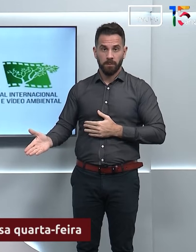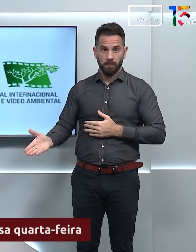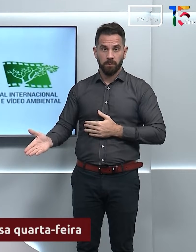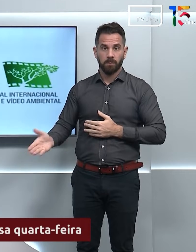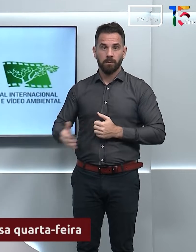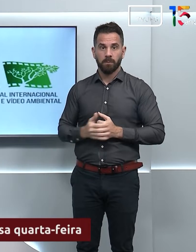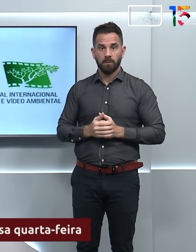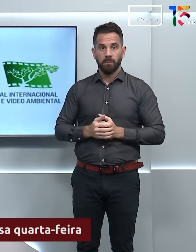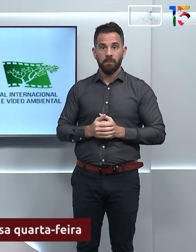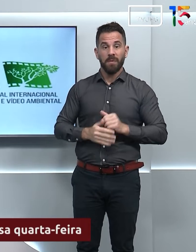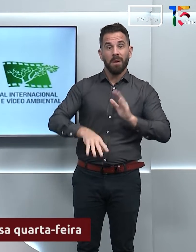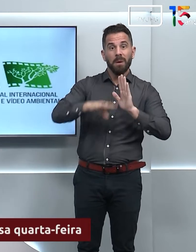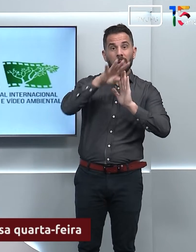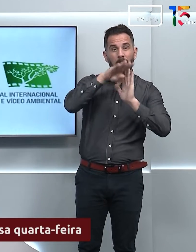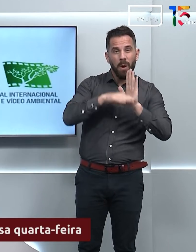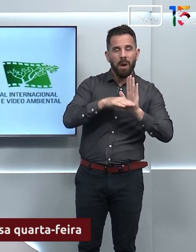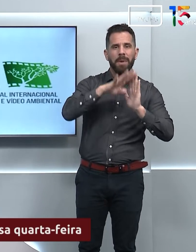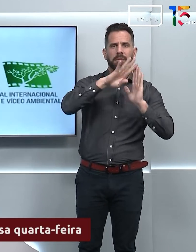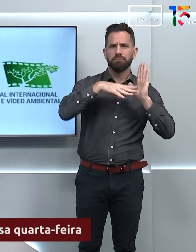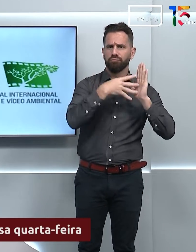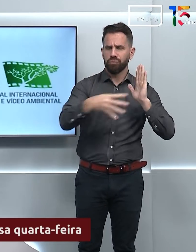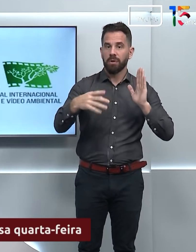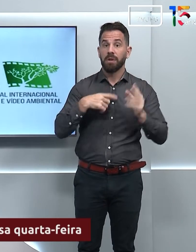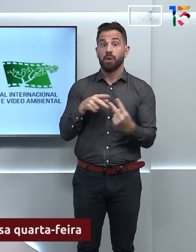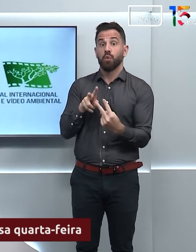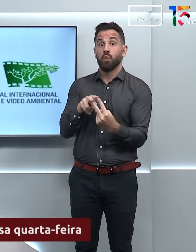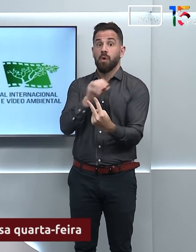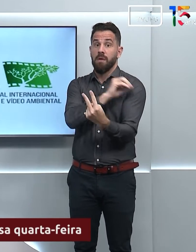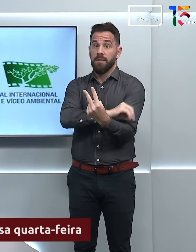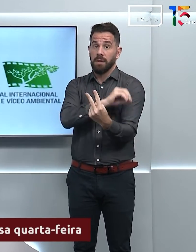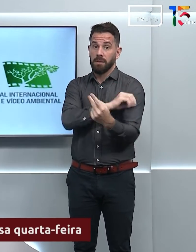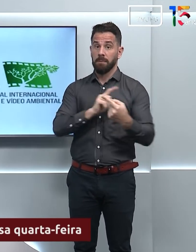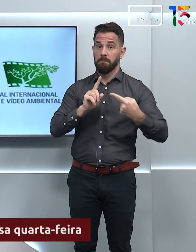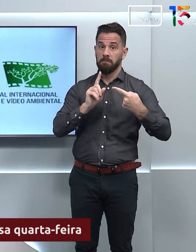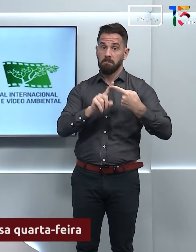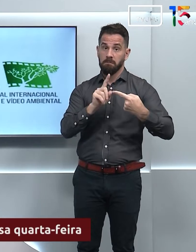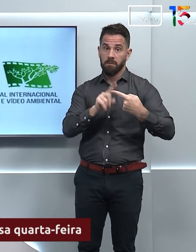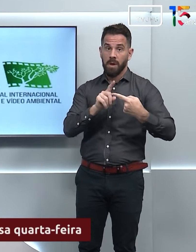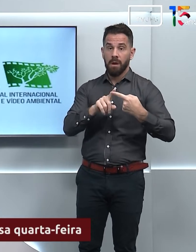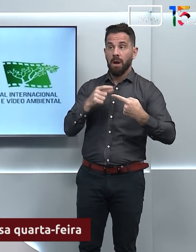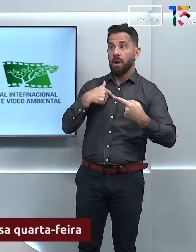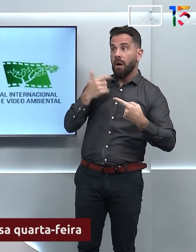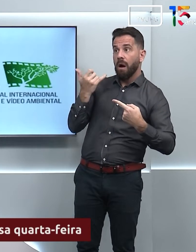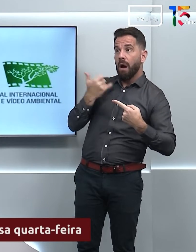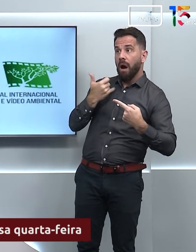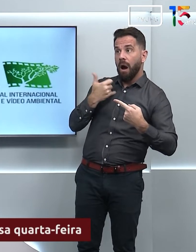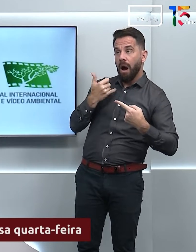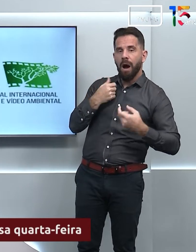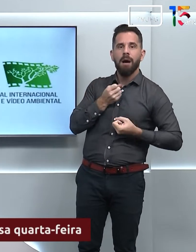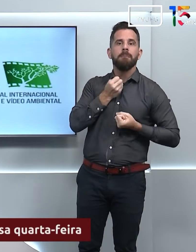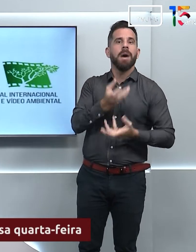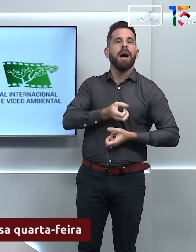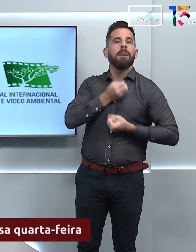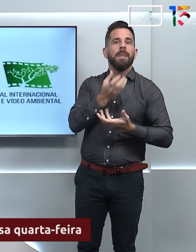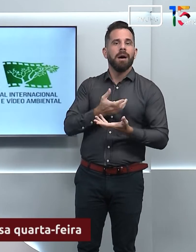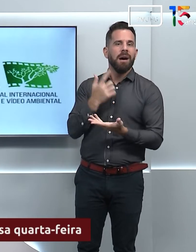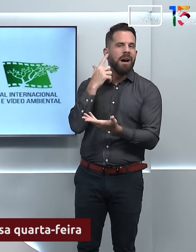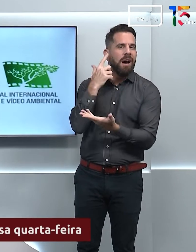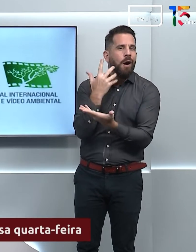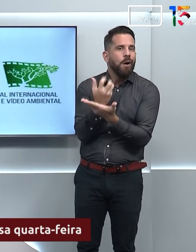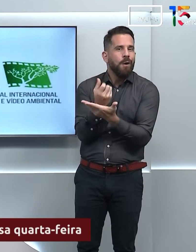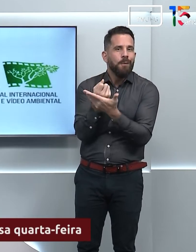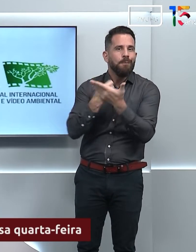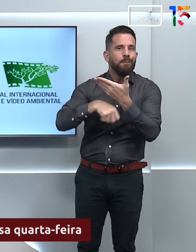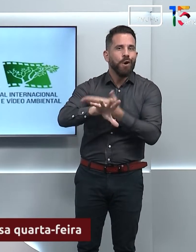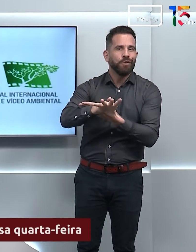A programação conta com duas oficinas. A primeira é Ouvir e Contar Histórias, oficina de podcasts. E a